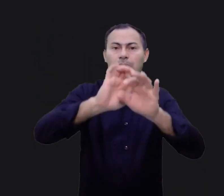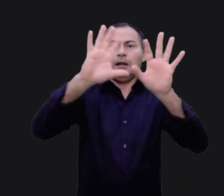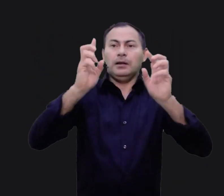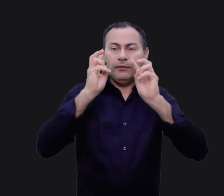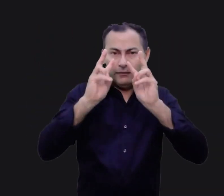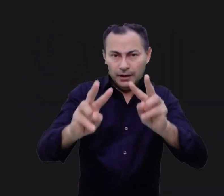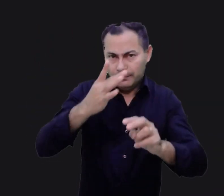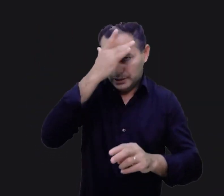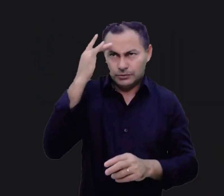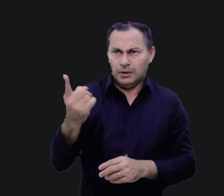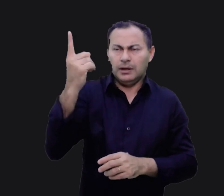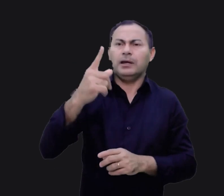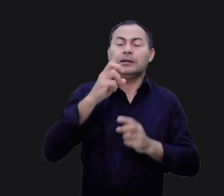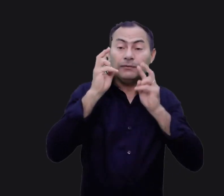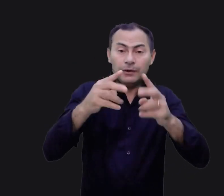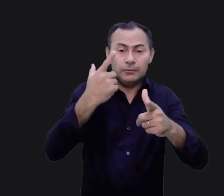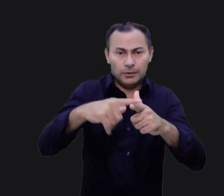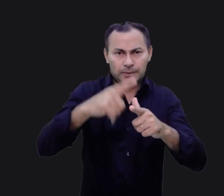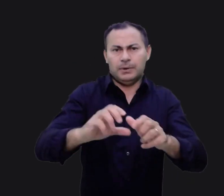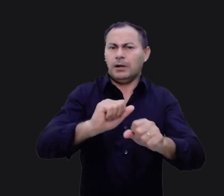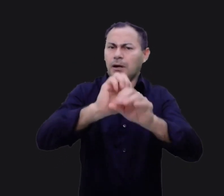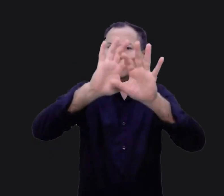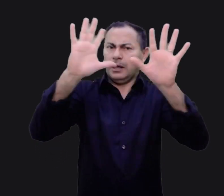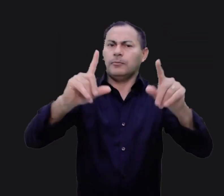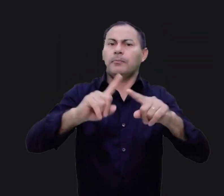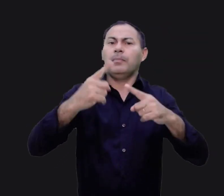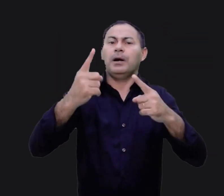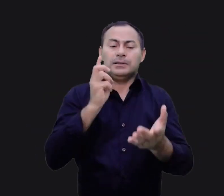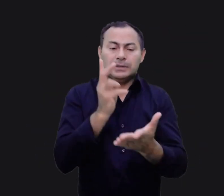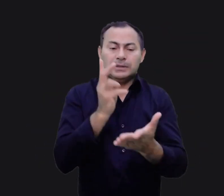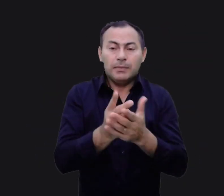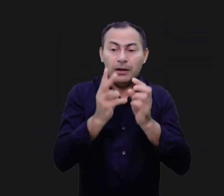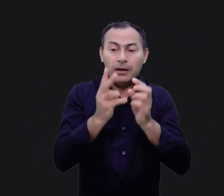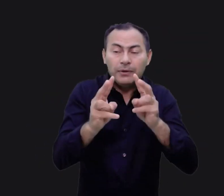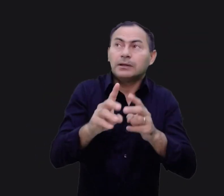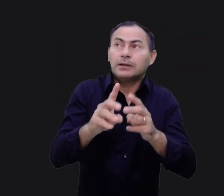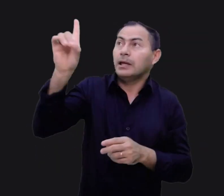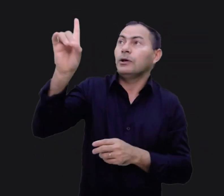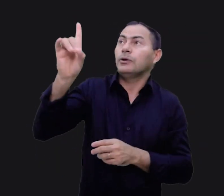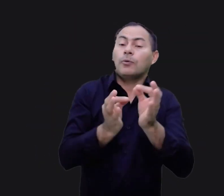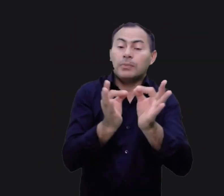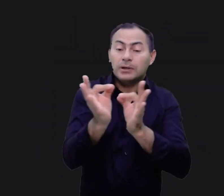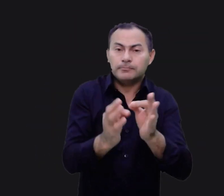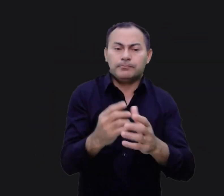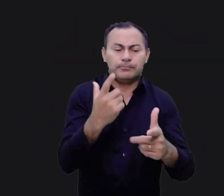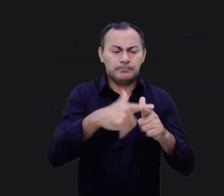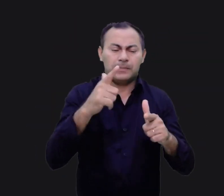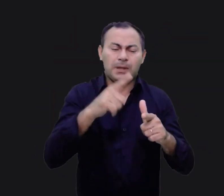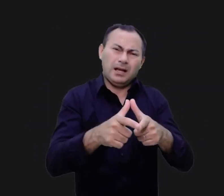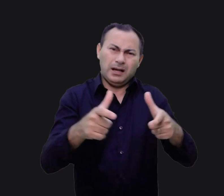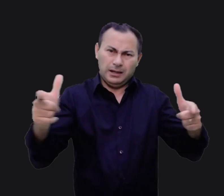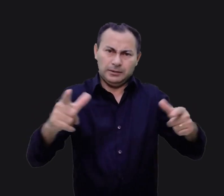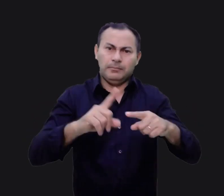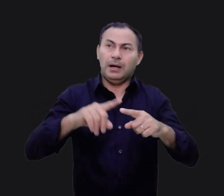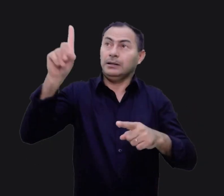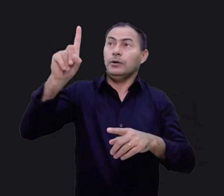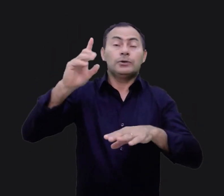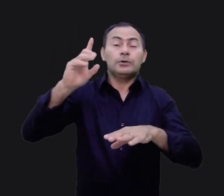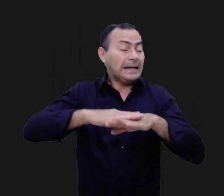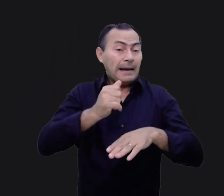eles veem os gigantes. Eles veem os problemas, claro. Mas eles estão sempre vendo Deus. Os problemas são grandes, mas o Deus deles é